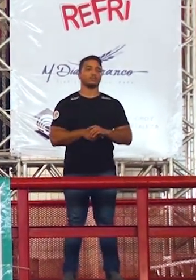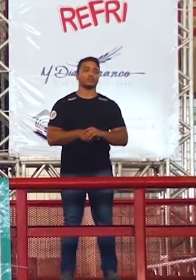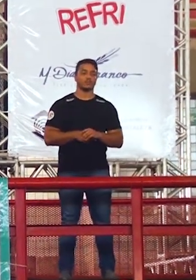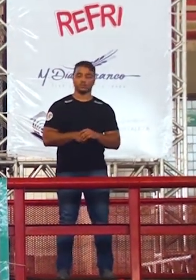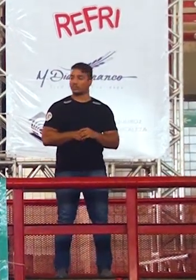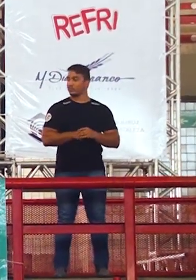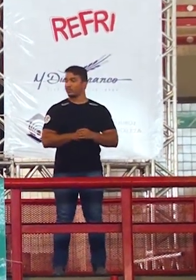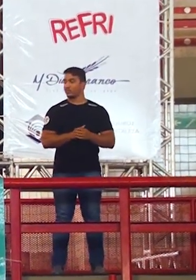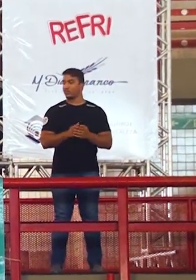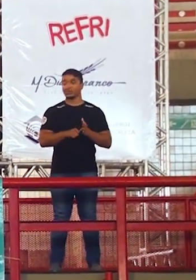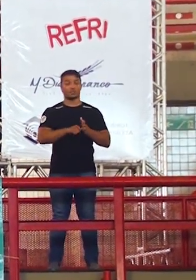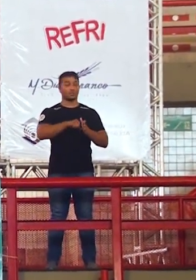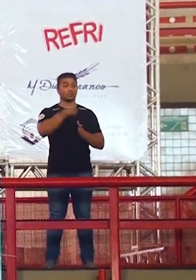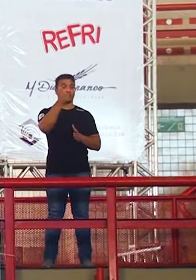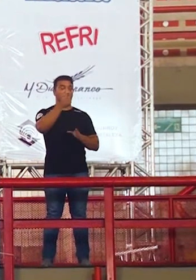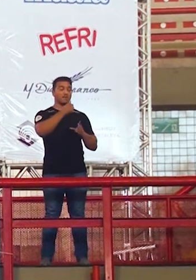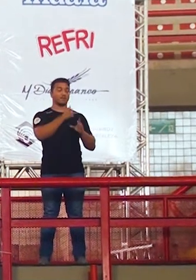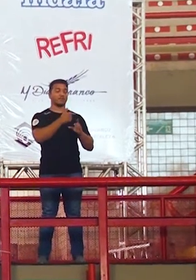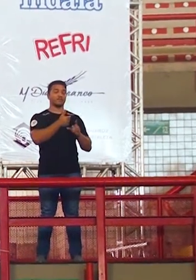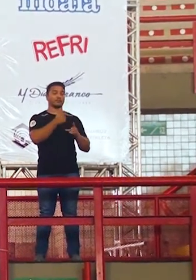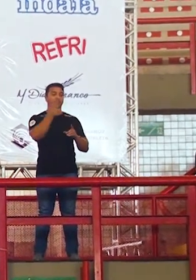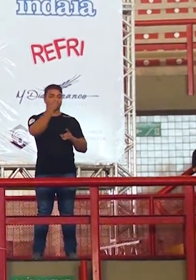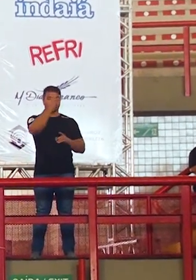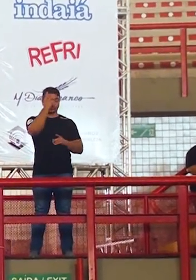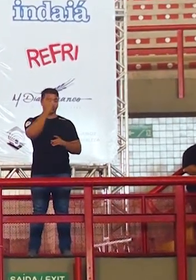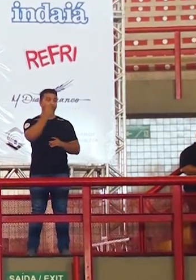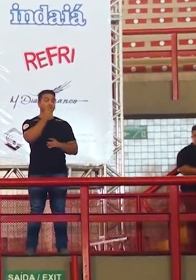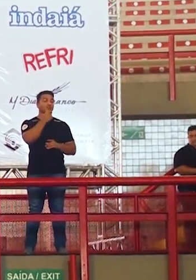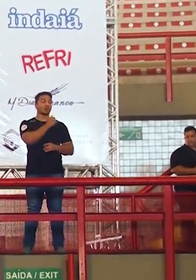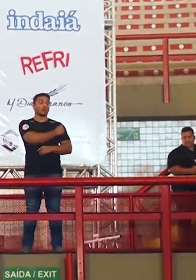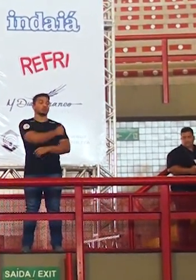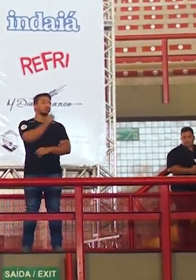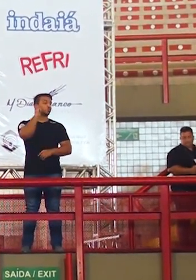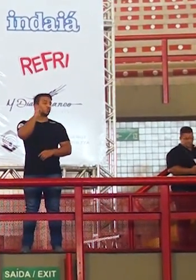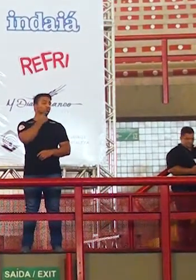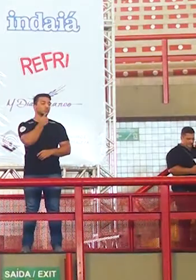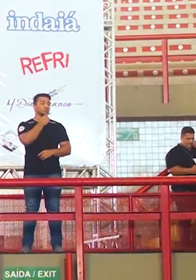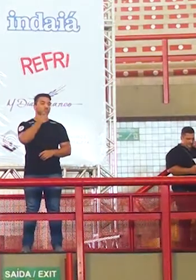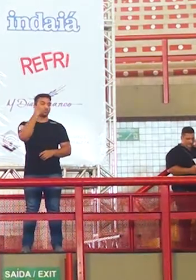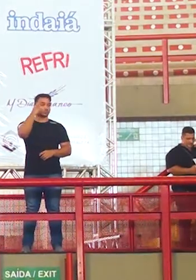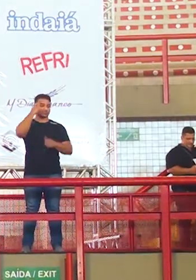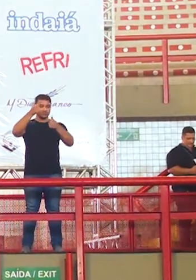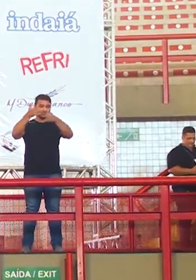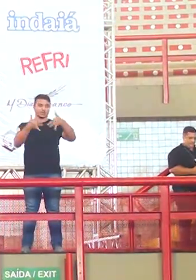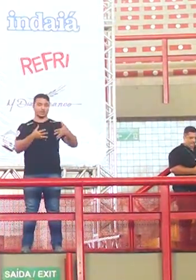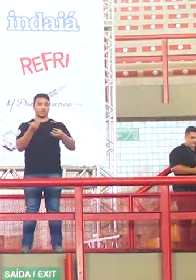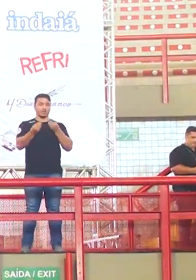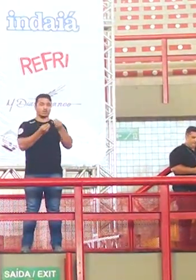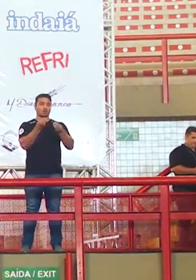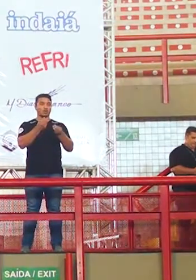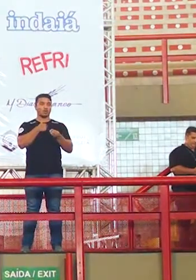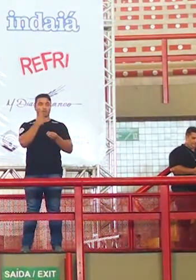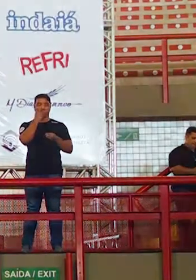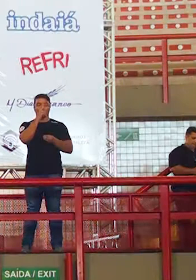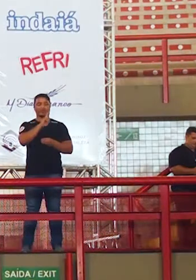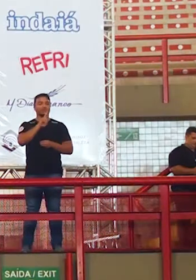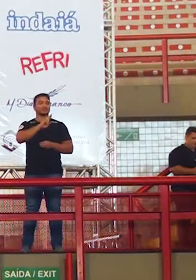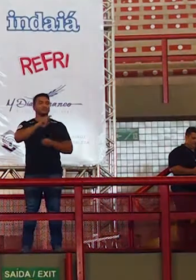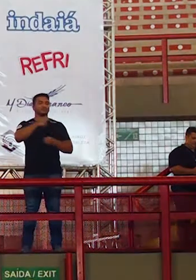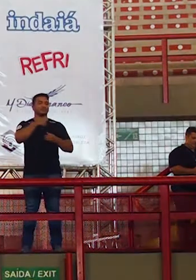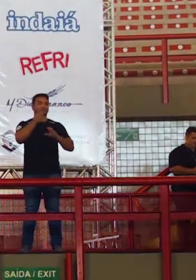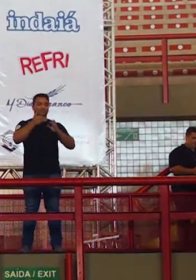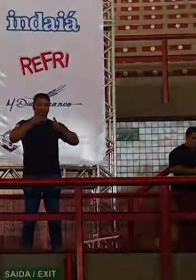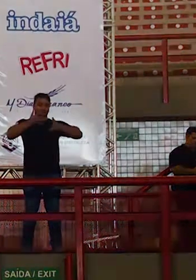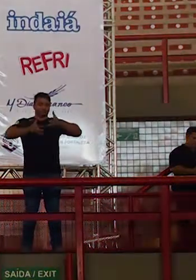pela primeira vez o estudante surdo ou com alguma deficiência auditiva vai contar com um novo recurso durante as provas do